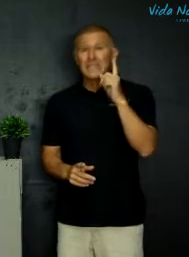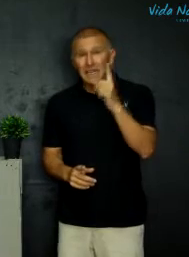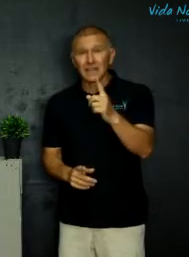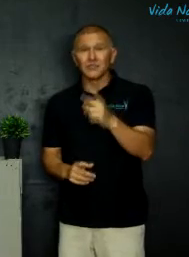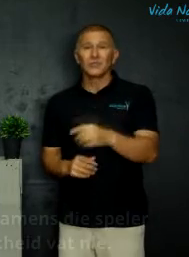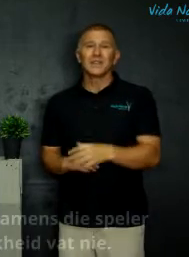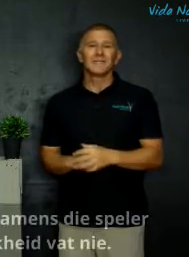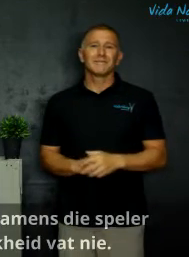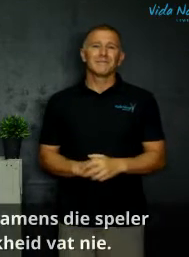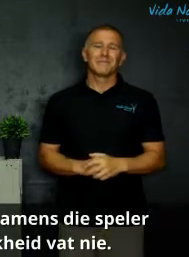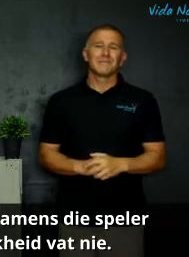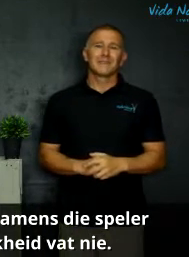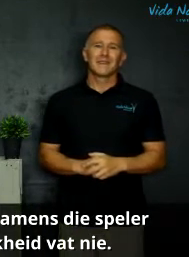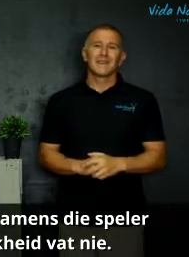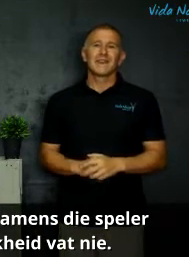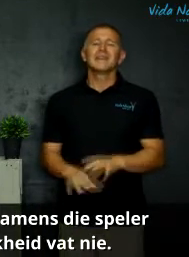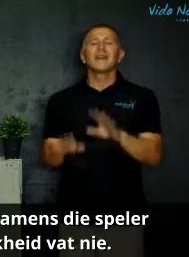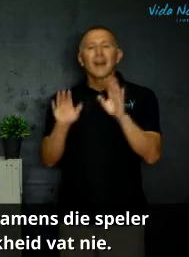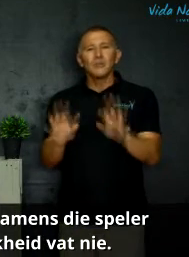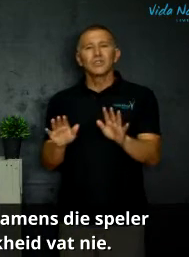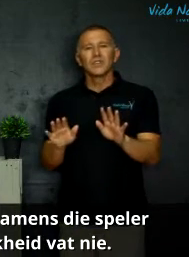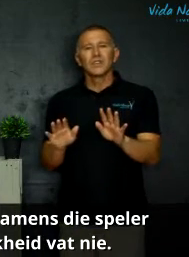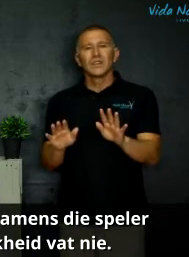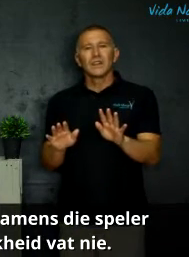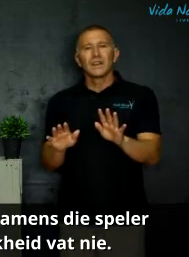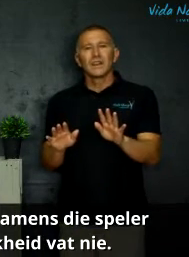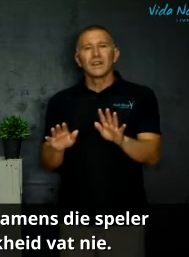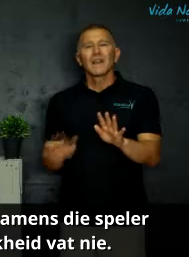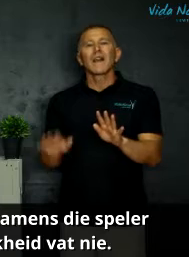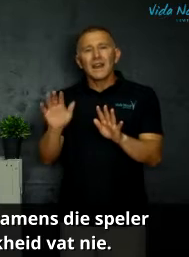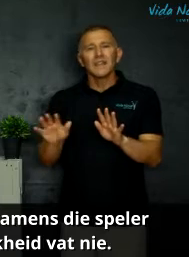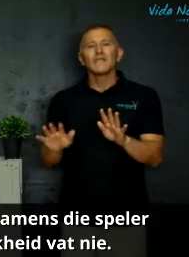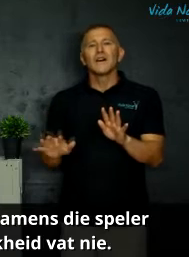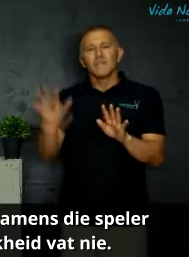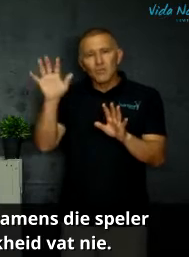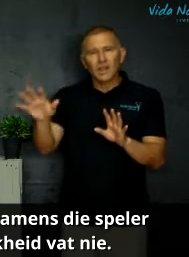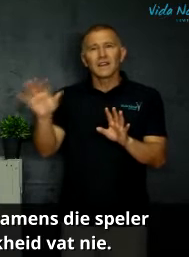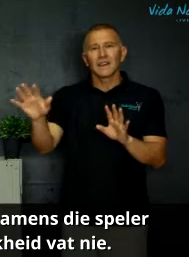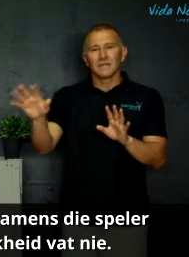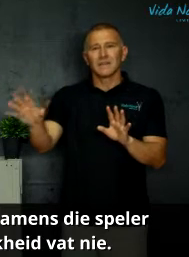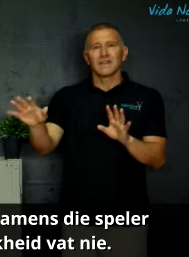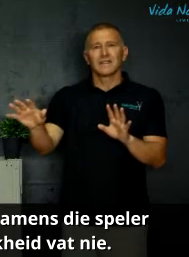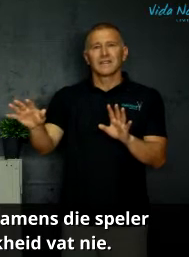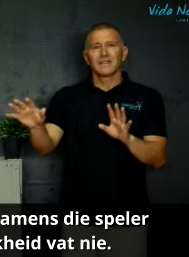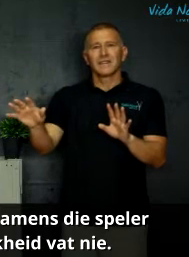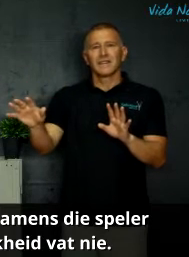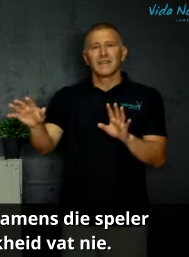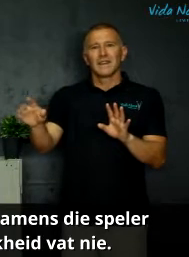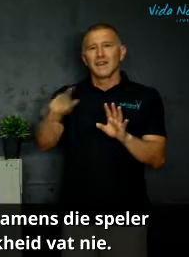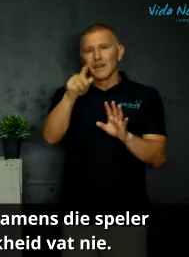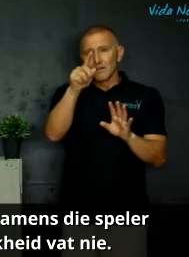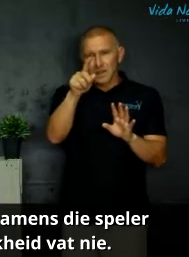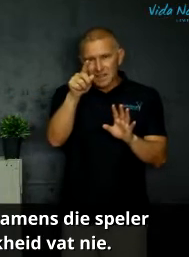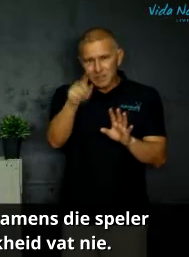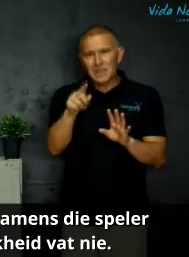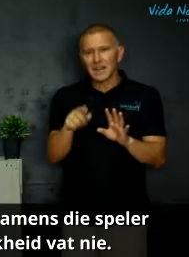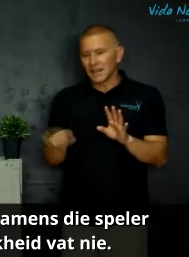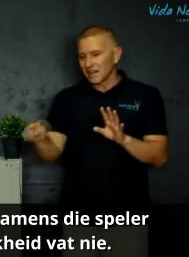nie kan doen die coach kan nie verantwoordelik uitvat vir die speler